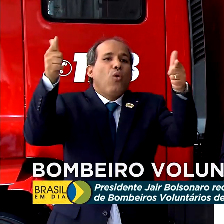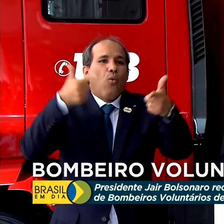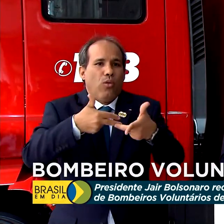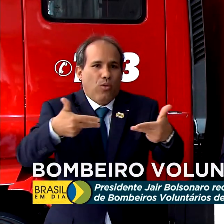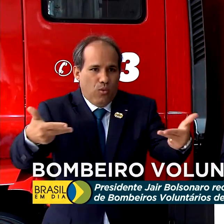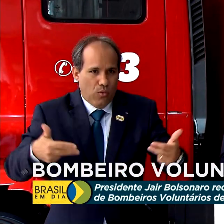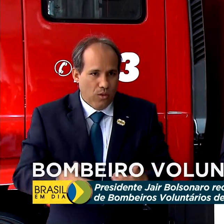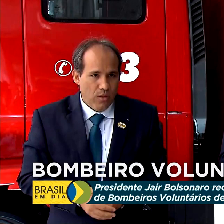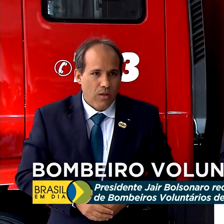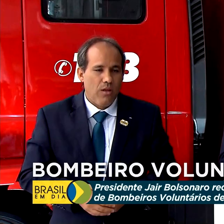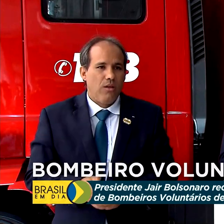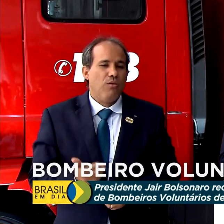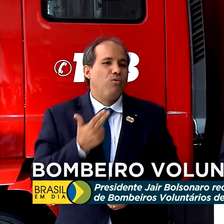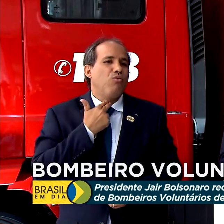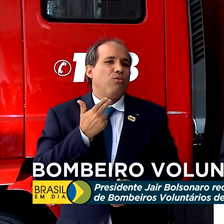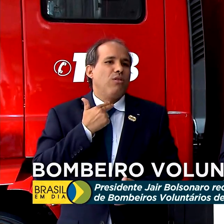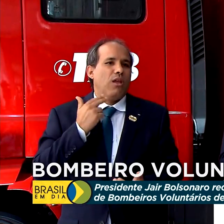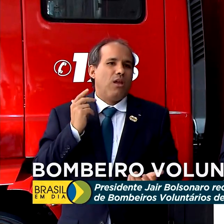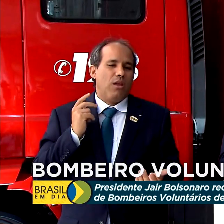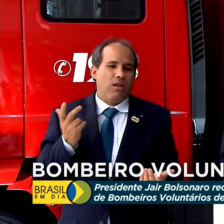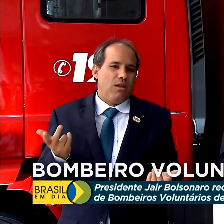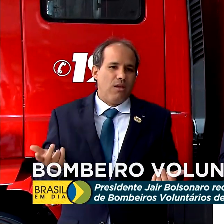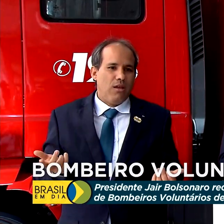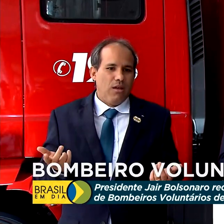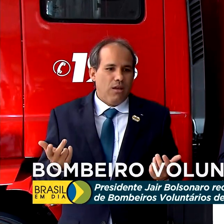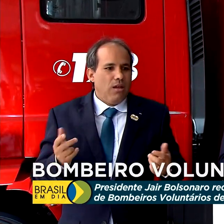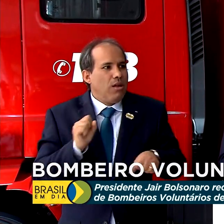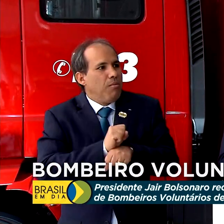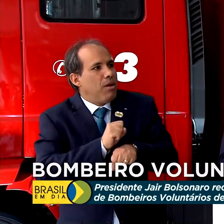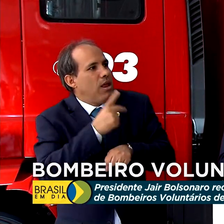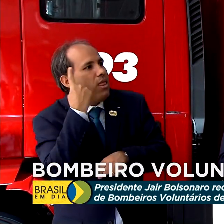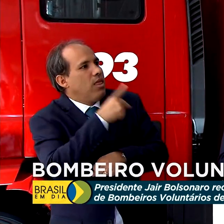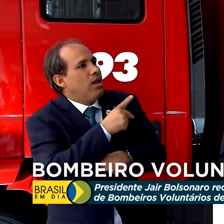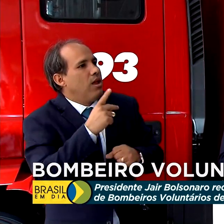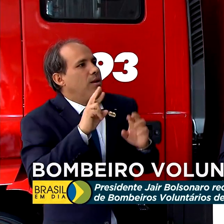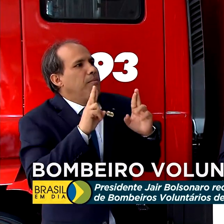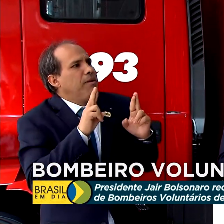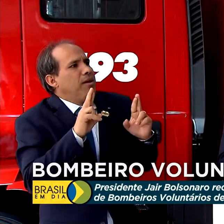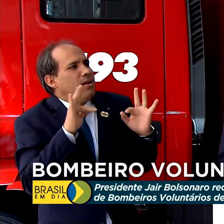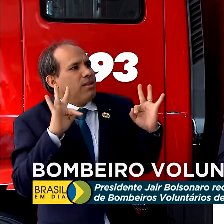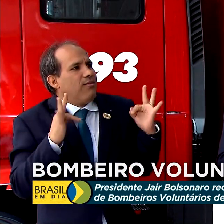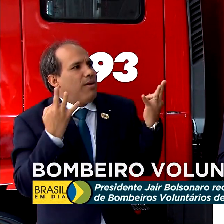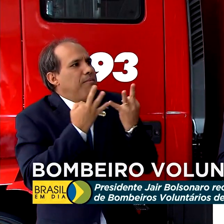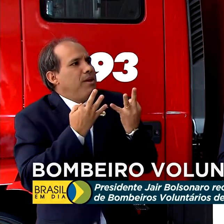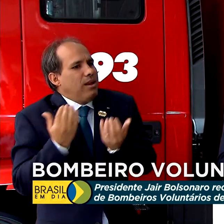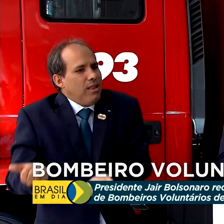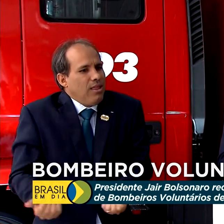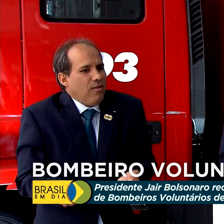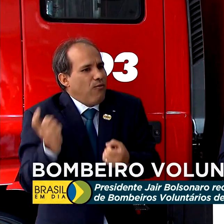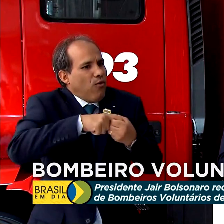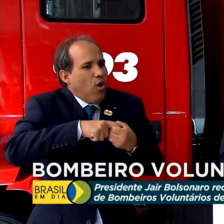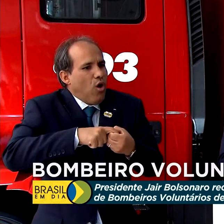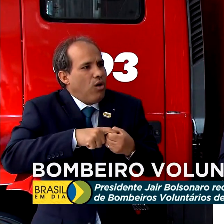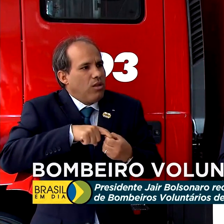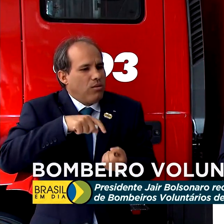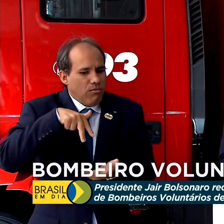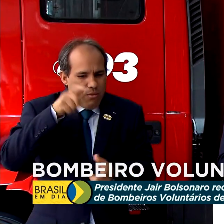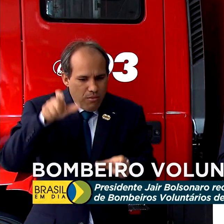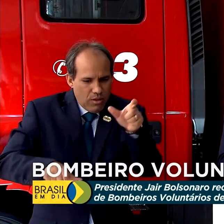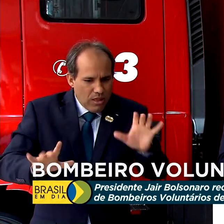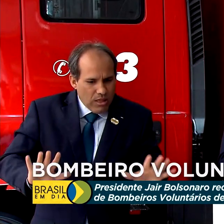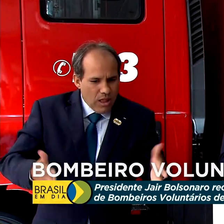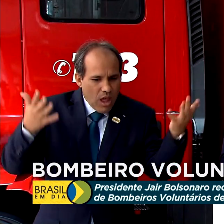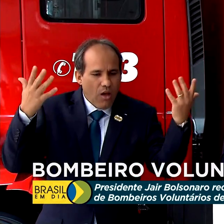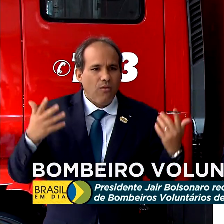quem aguarda o ente querido também não tem preço. Esse é o trabalho do nosso Corpo de Bombeiros,